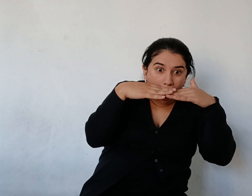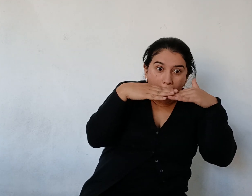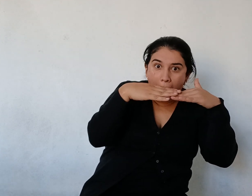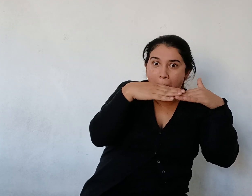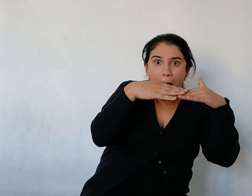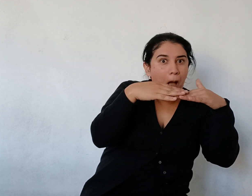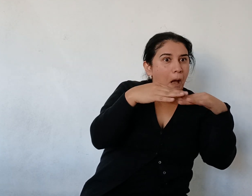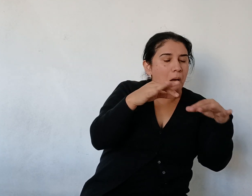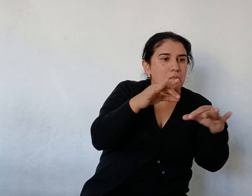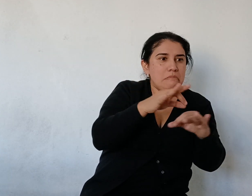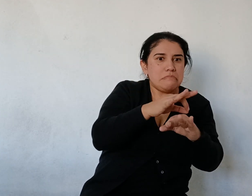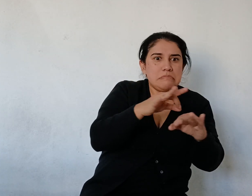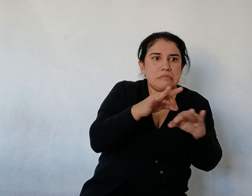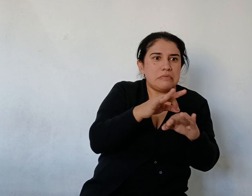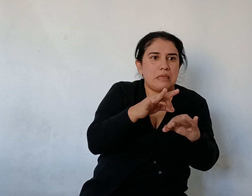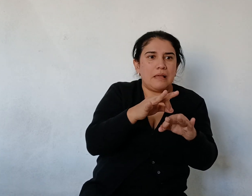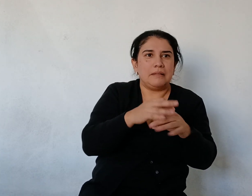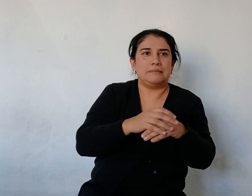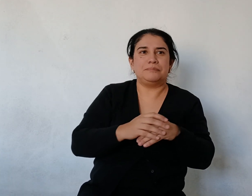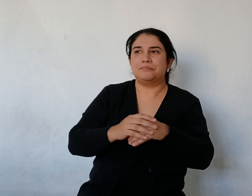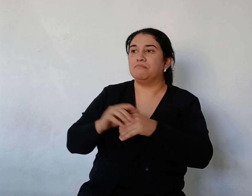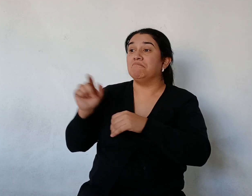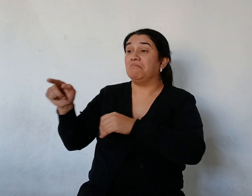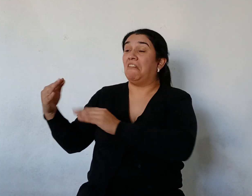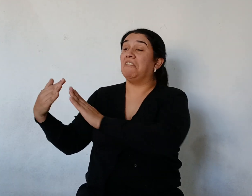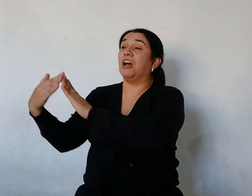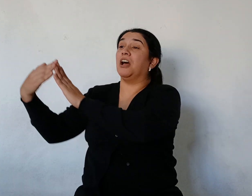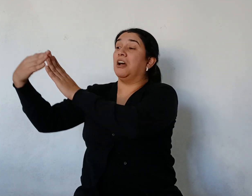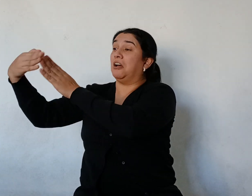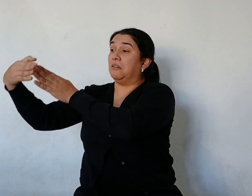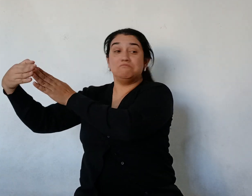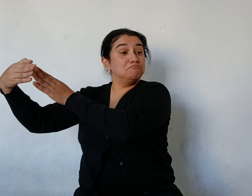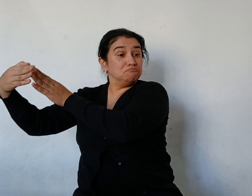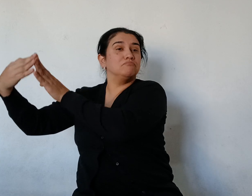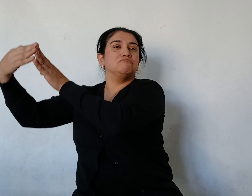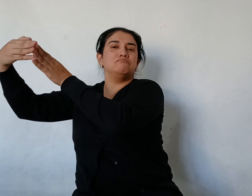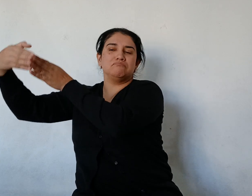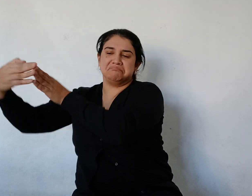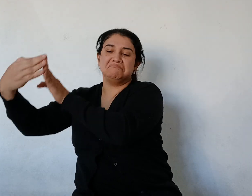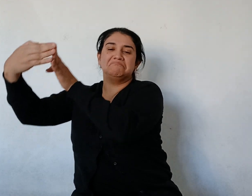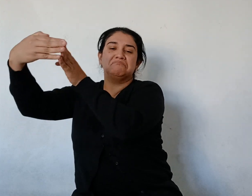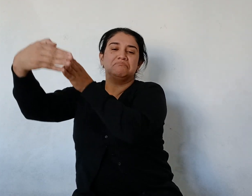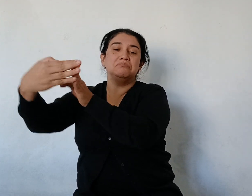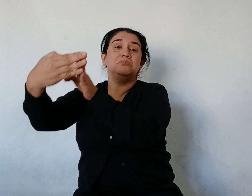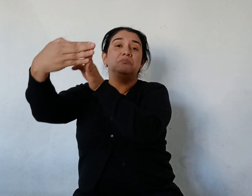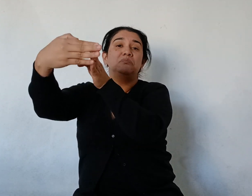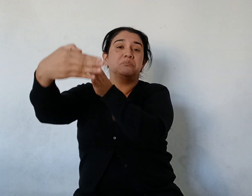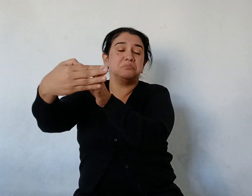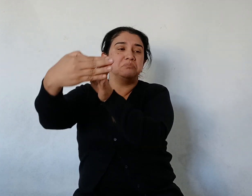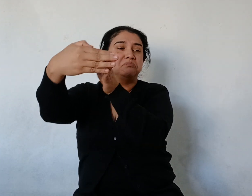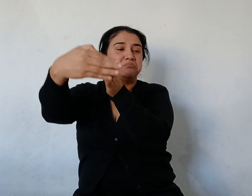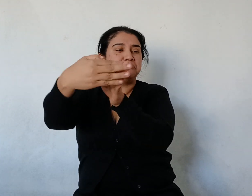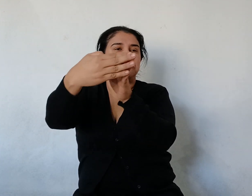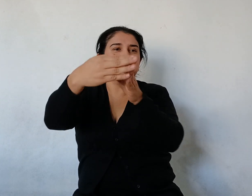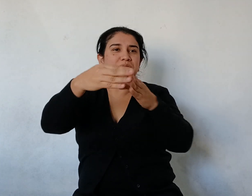El buque de guerra pasó entonces delante de los yacarés Y los hombres les hacían burlas tapándose la boca